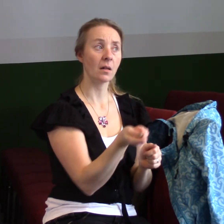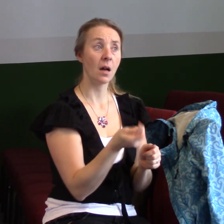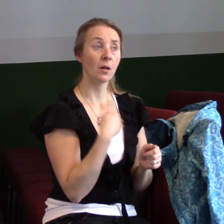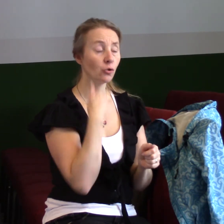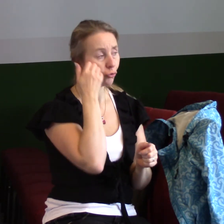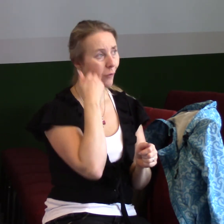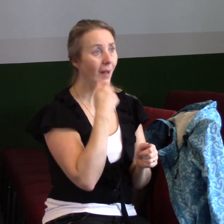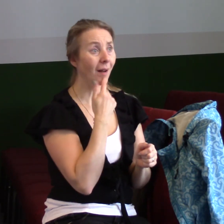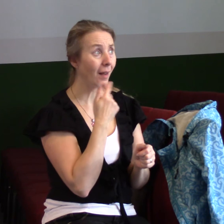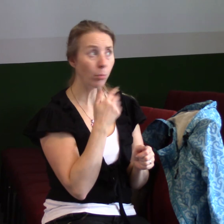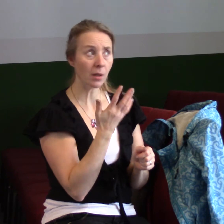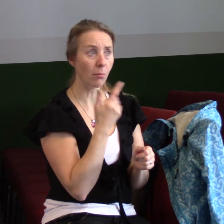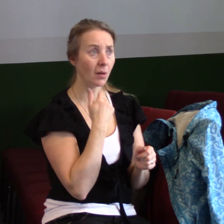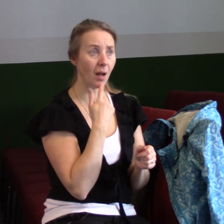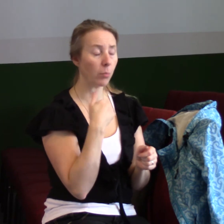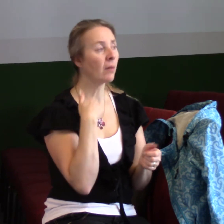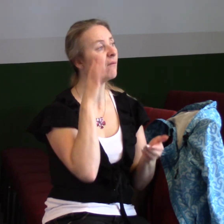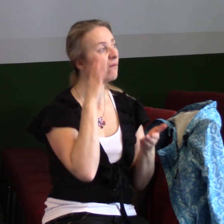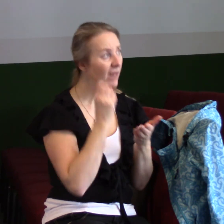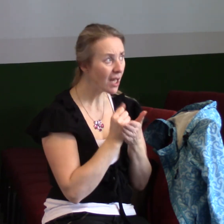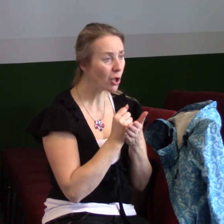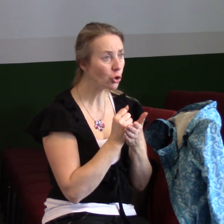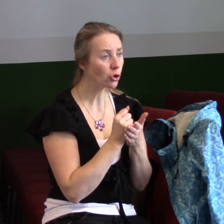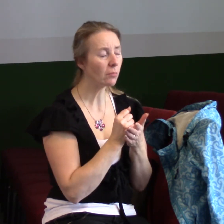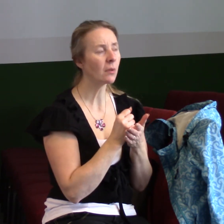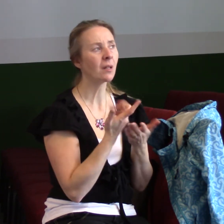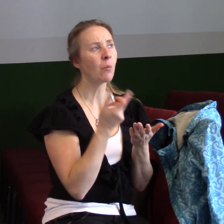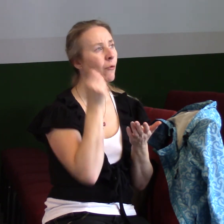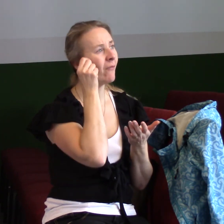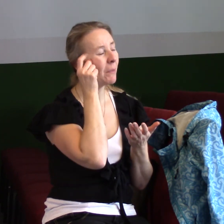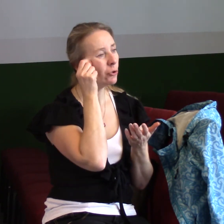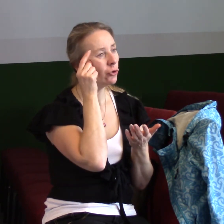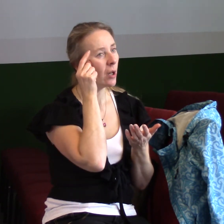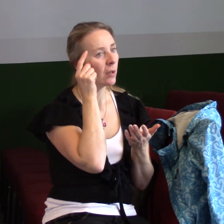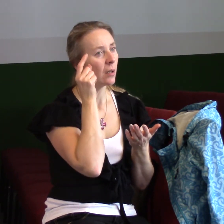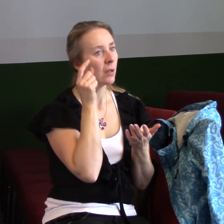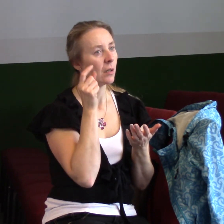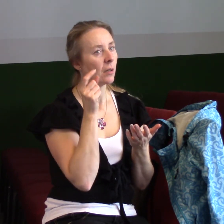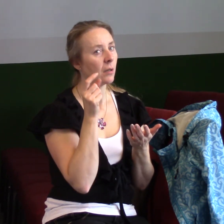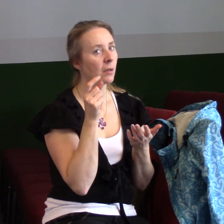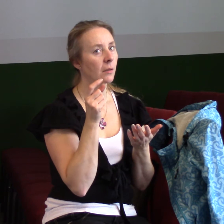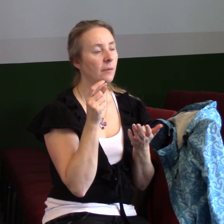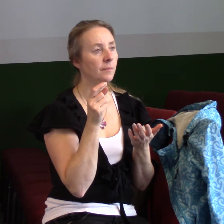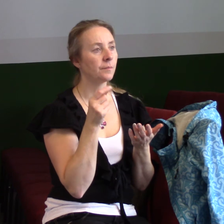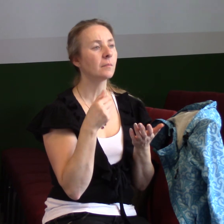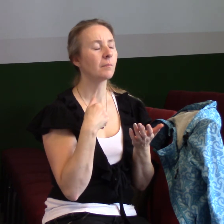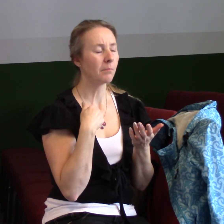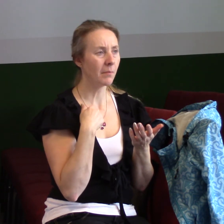věříme nebo tomu nevěříme, ať je to naše teologie nebo to není naše teologie, tak jsme součásti tohoto